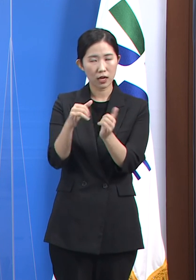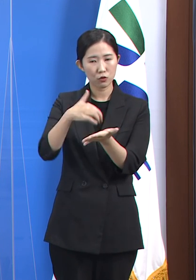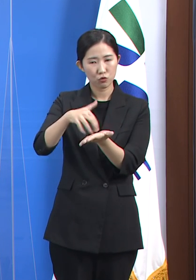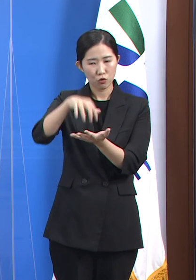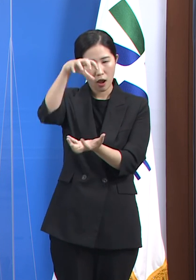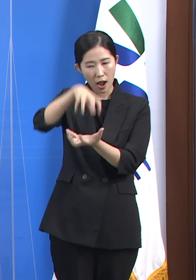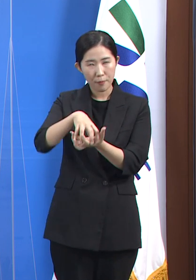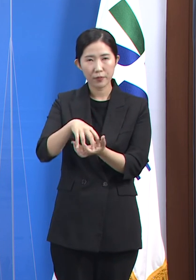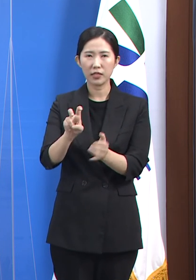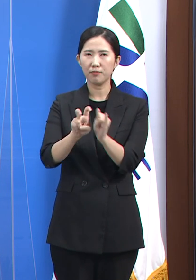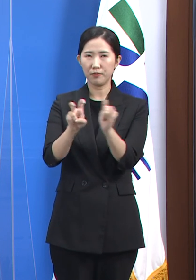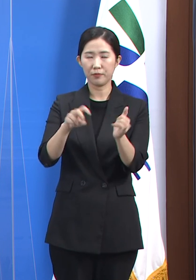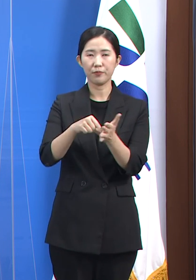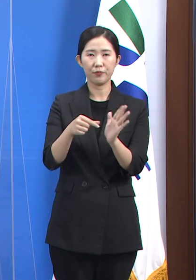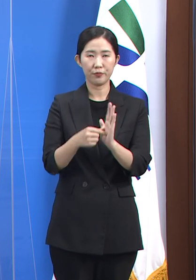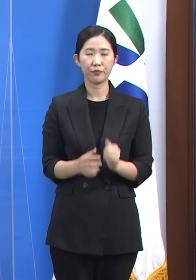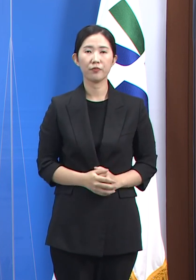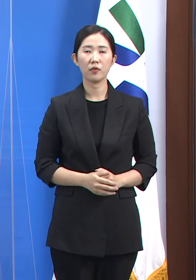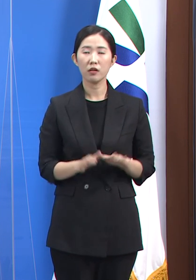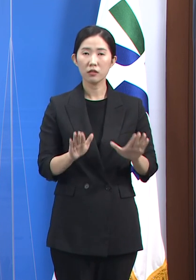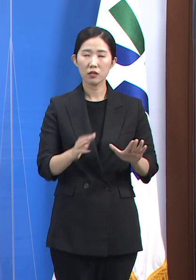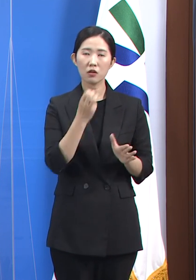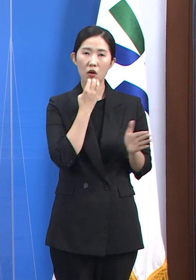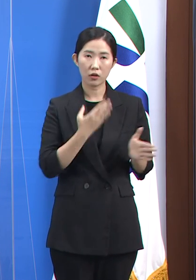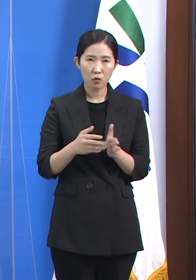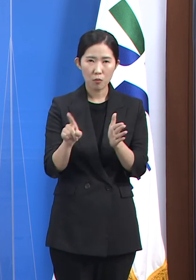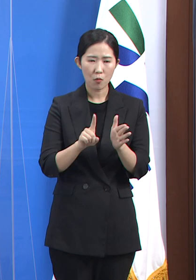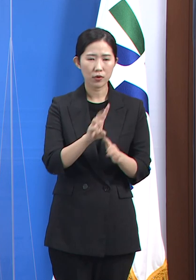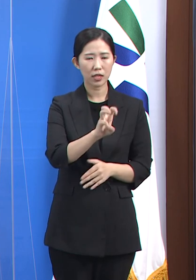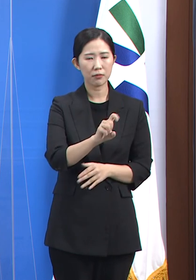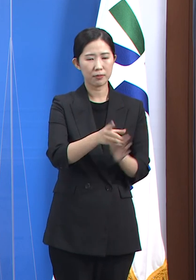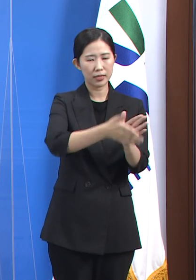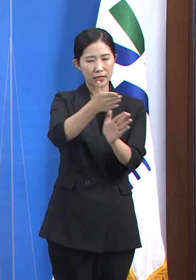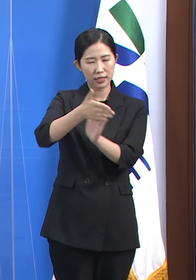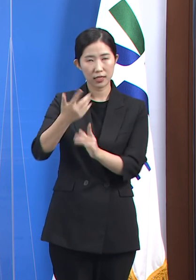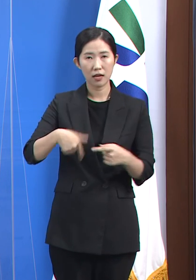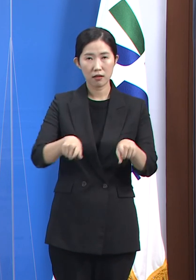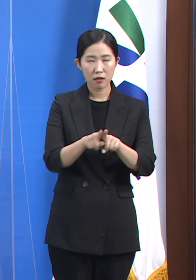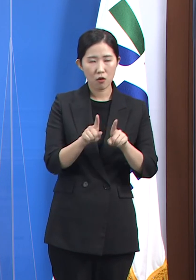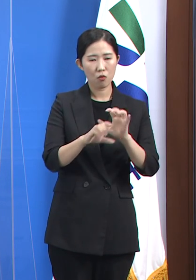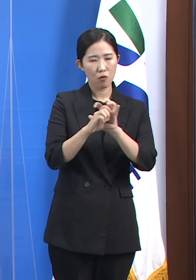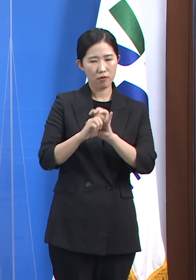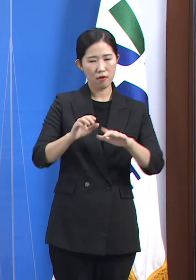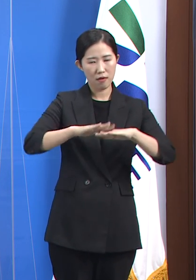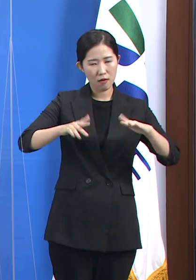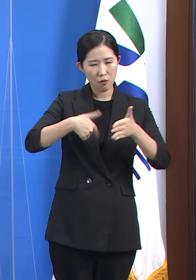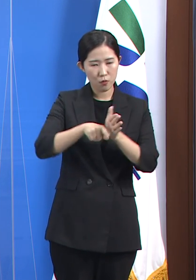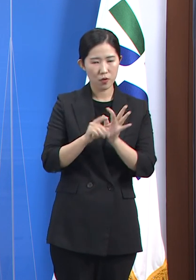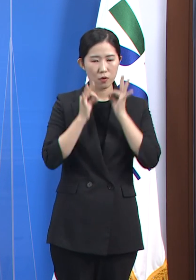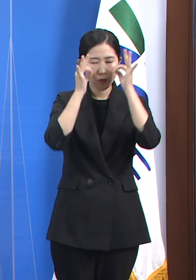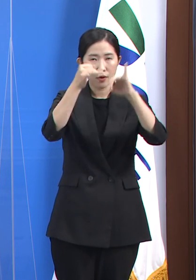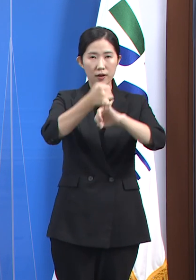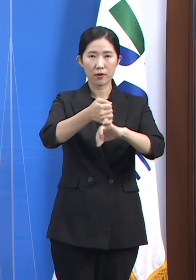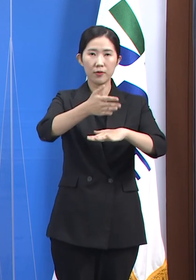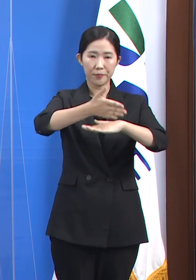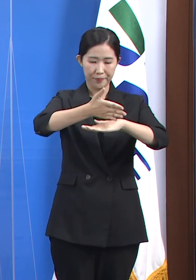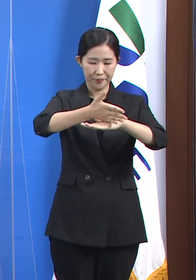경기도는 계속해서 31개 시군과 함께 코로나19 극복과 도민 안전의 총력을 다하겠습니다. 감사합니다. 감사합니다.